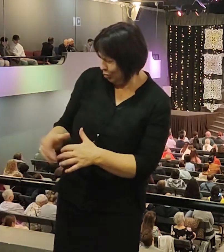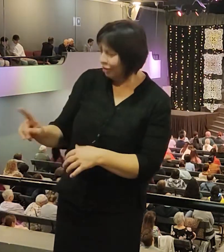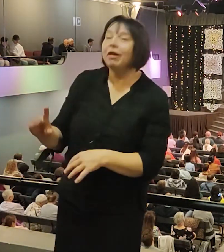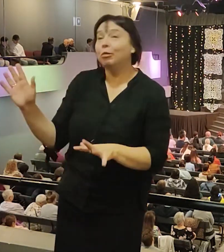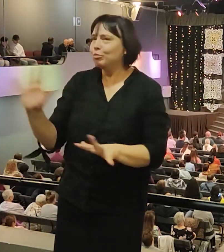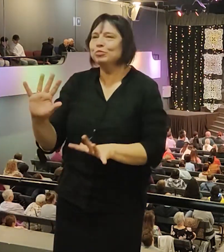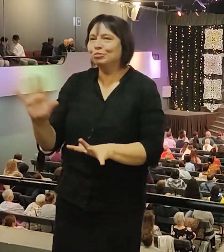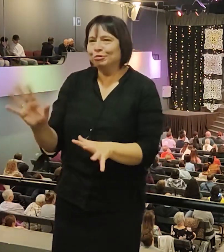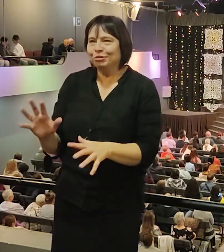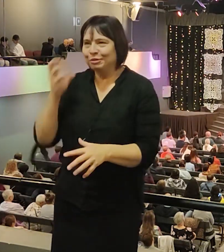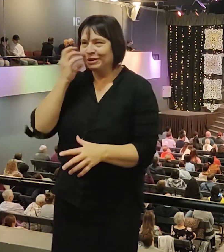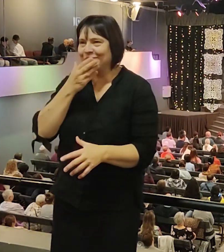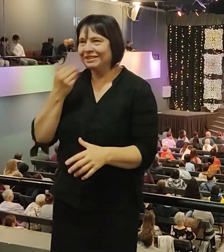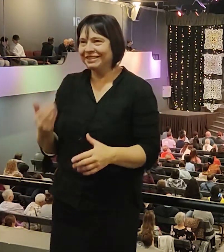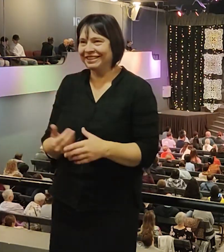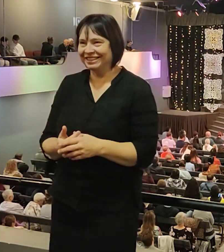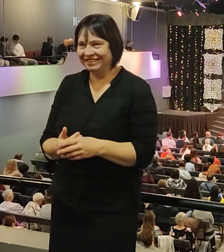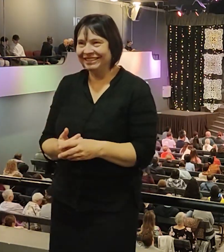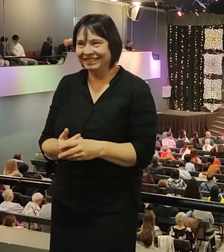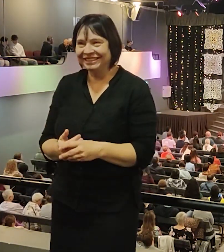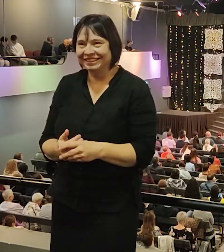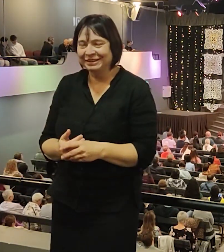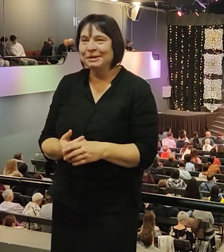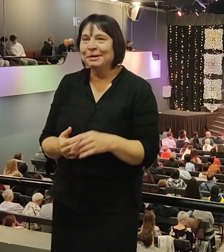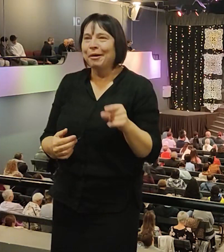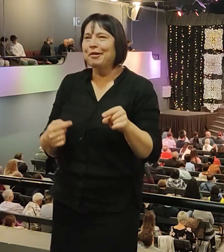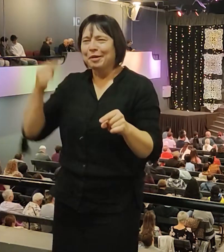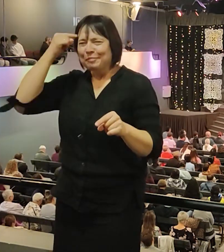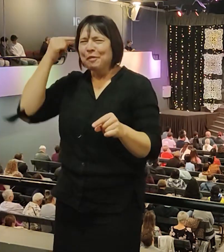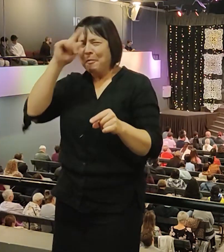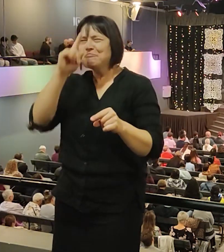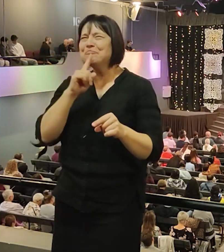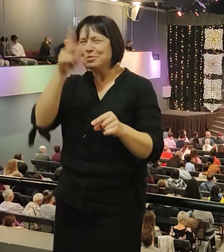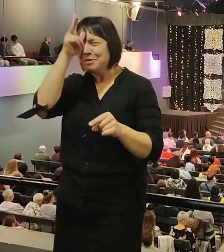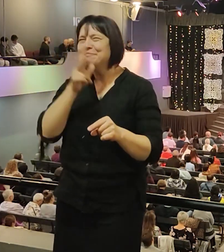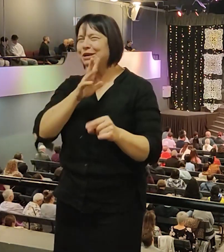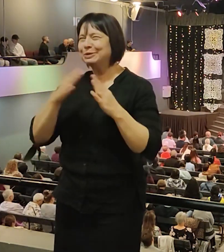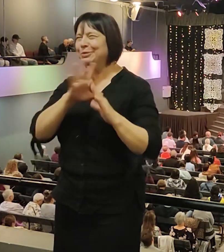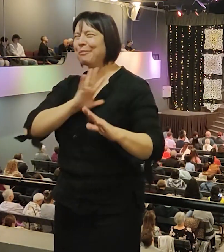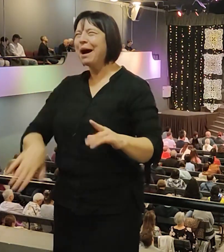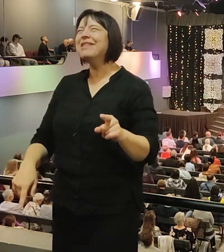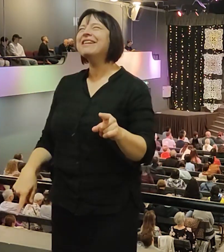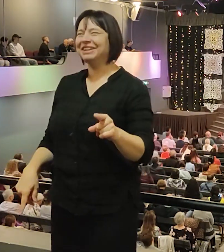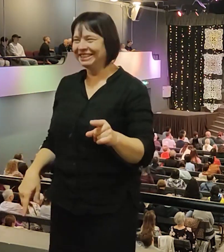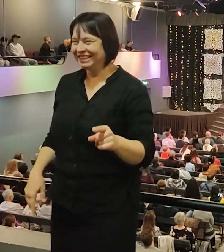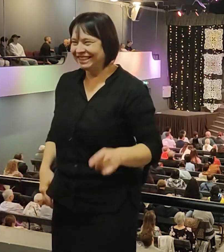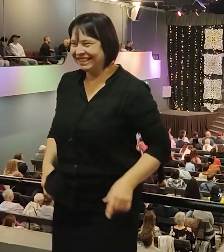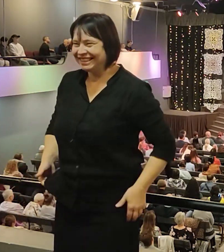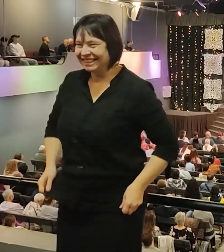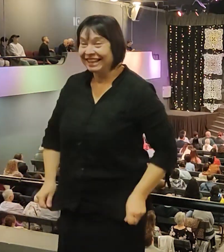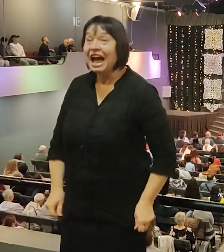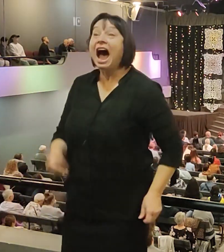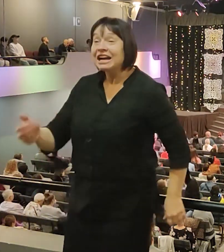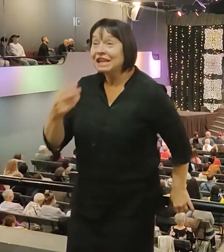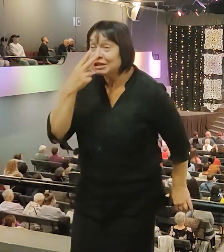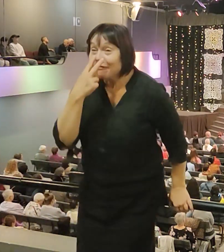Матфея, 1 глава 24 стихов, написано, когда Иосиф проснулся, когда ангел к ним пришел, и поступил так, как сказал ему